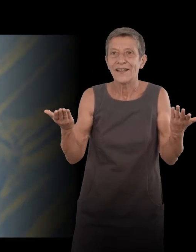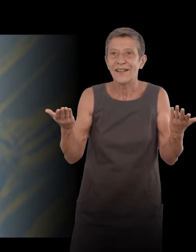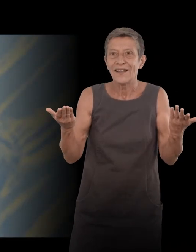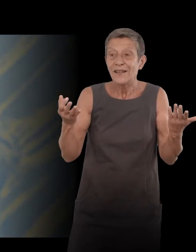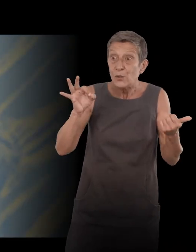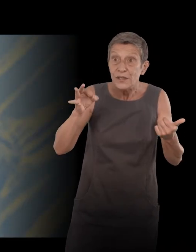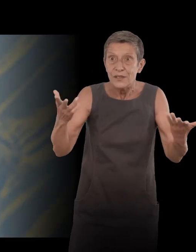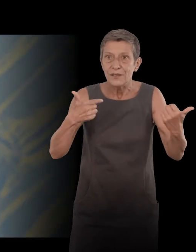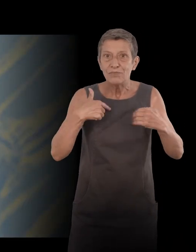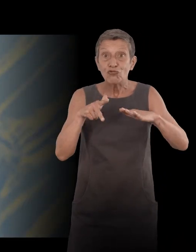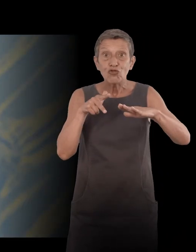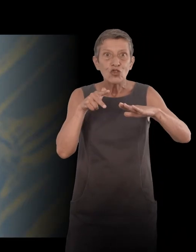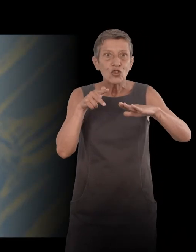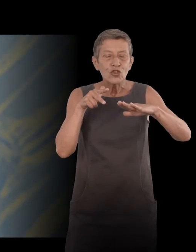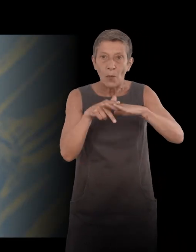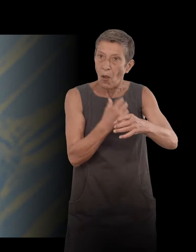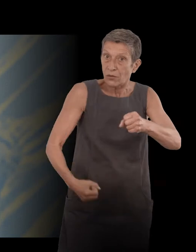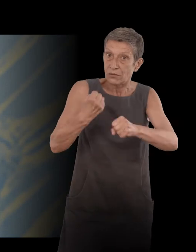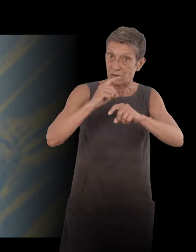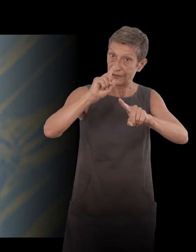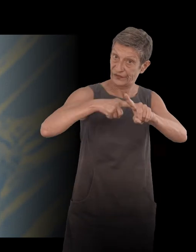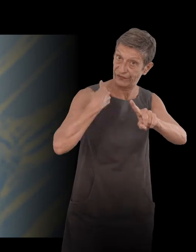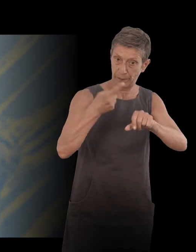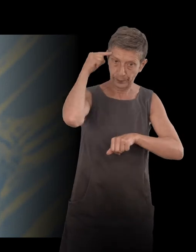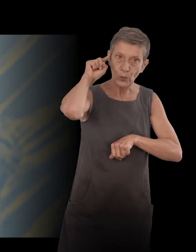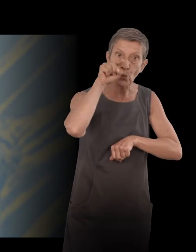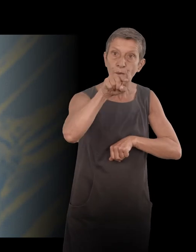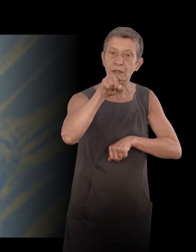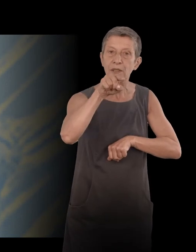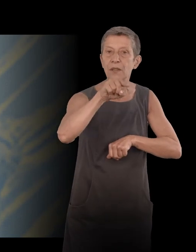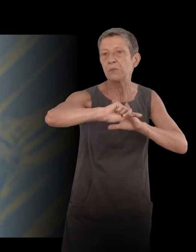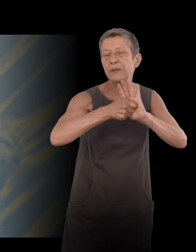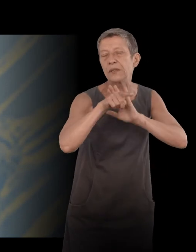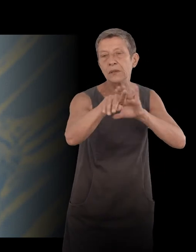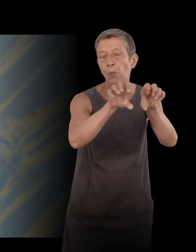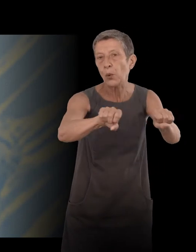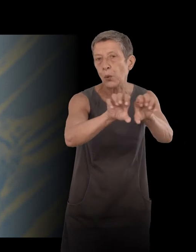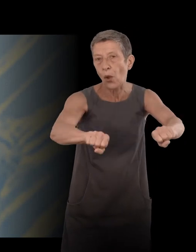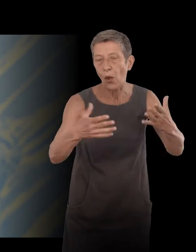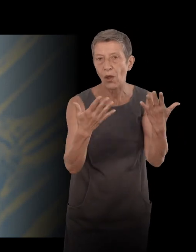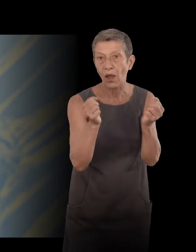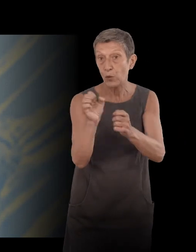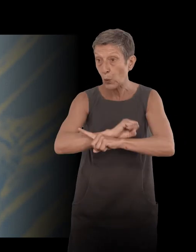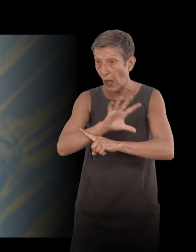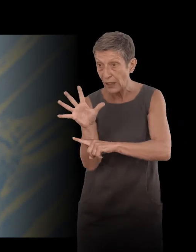had started to make films for him when he was a producer, with a journalist, with few documentaries.